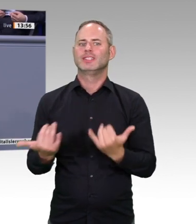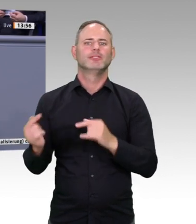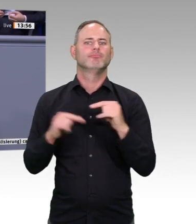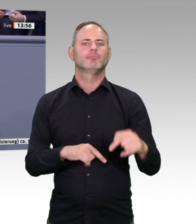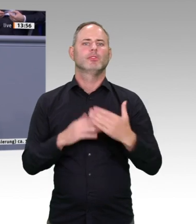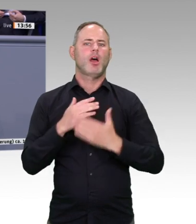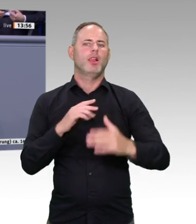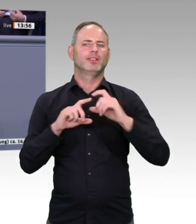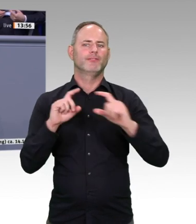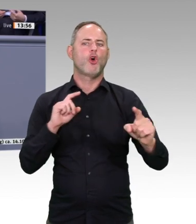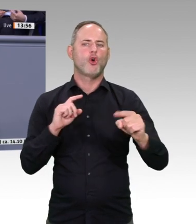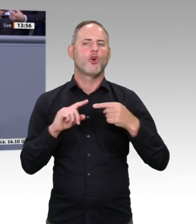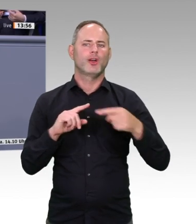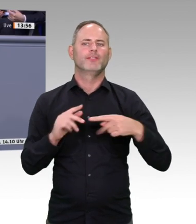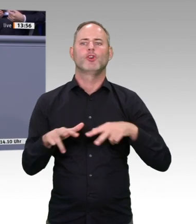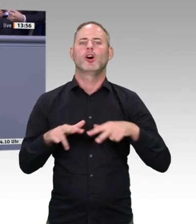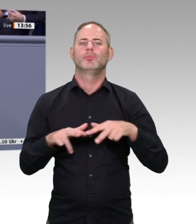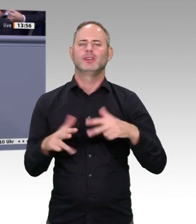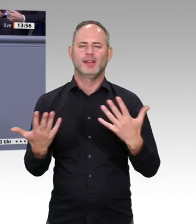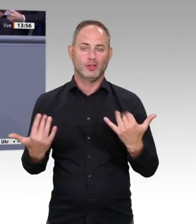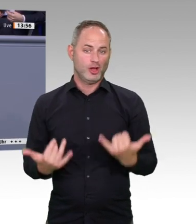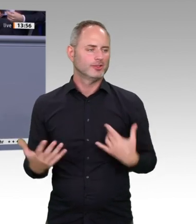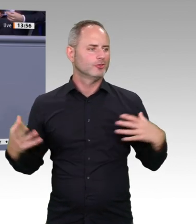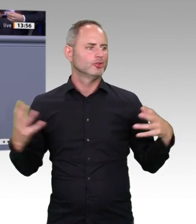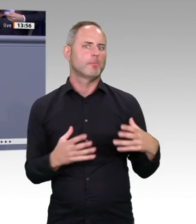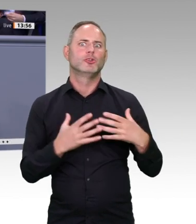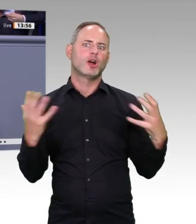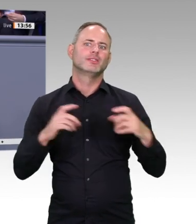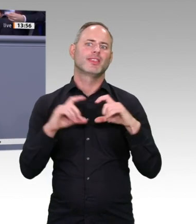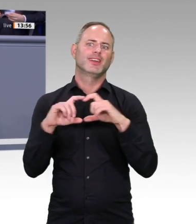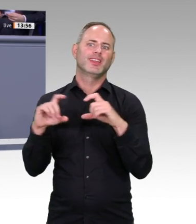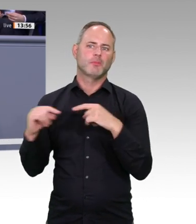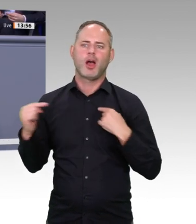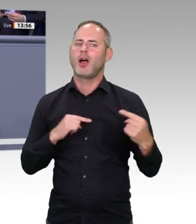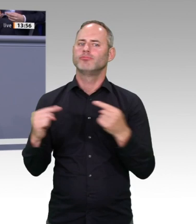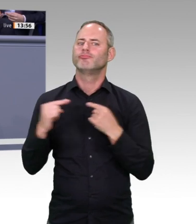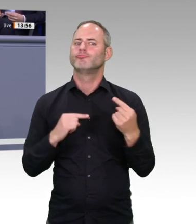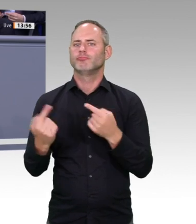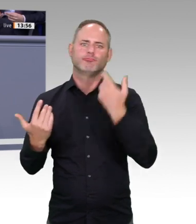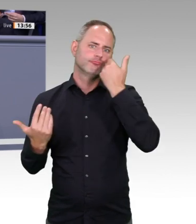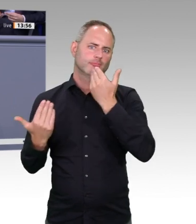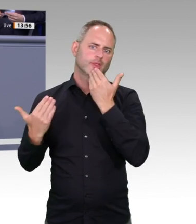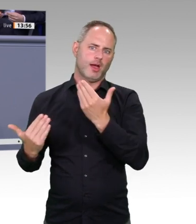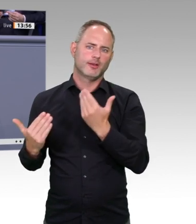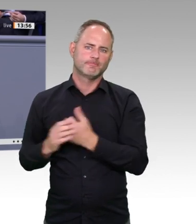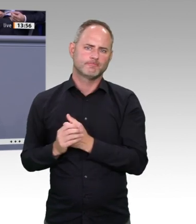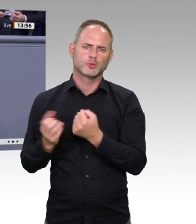Dort können Sie jedweden Aspekt von Bewahrung und Schöpfung im digitalen Zeitalter in wissenschaftlich anspruchsvoller